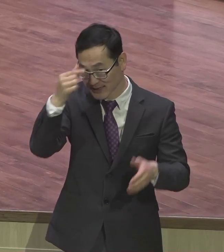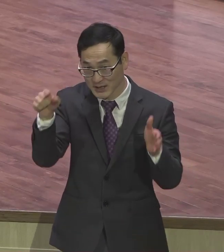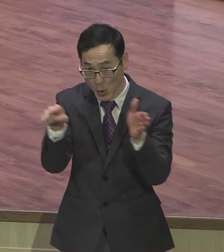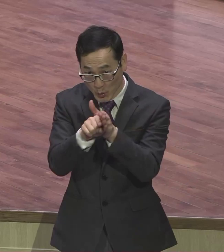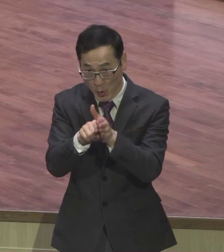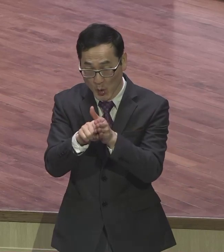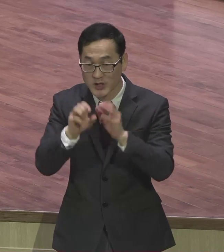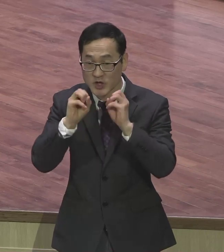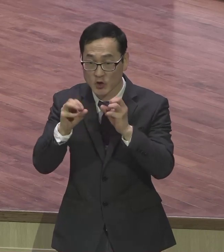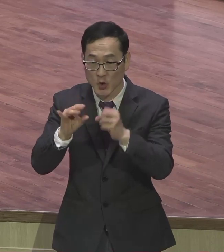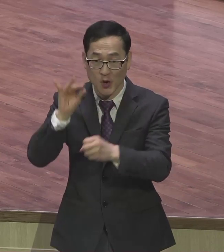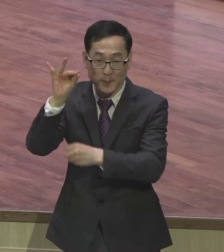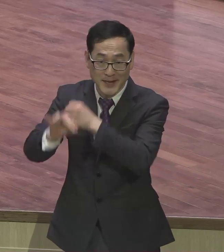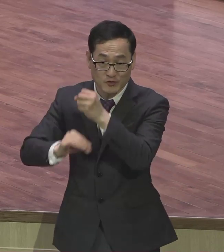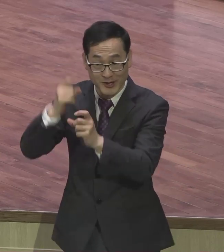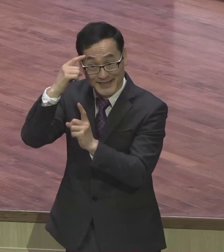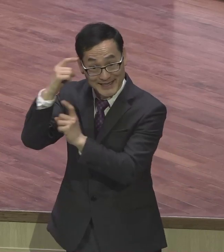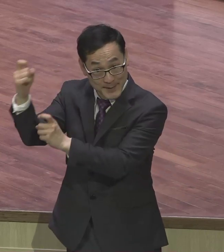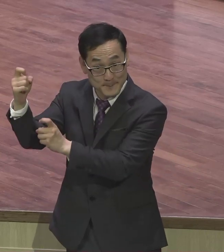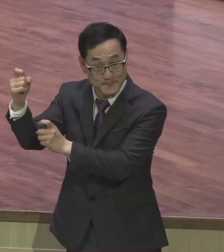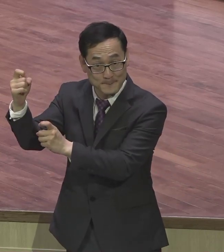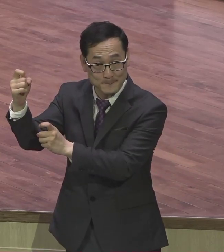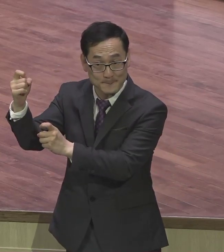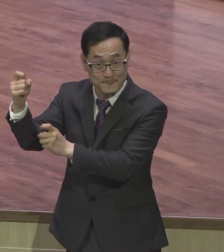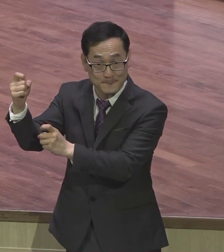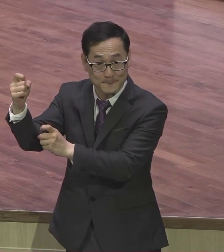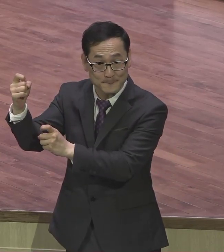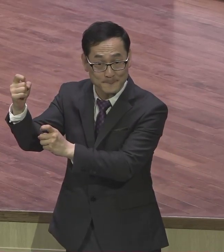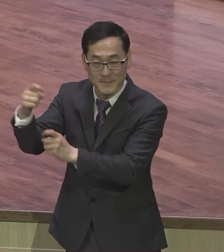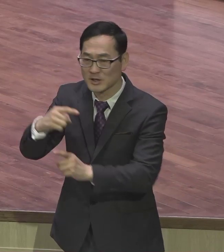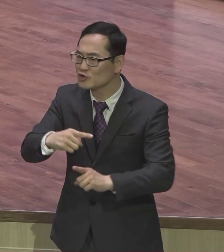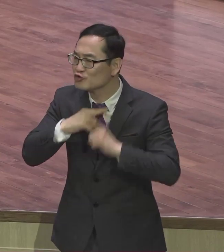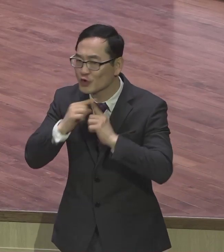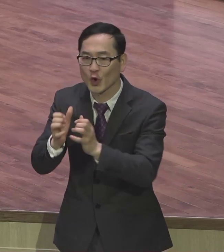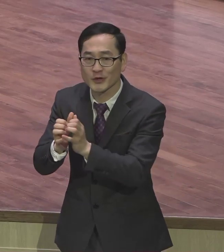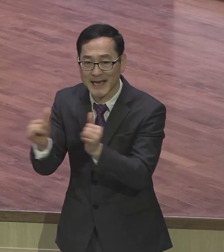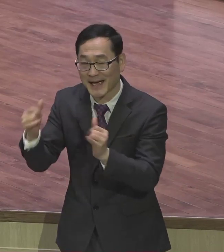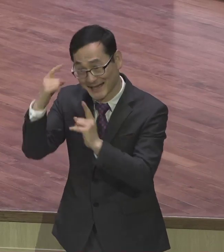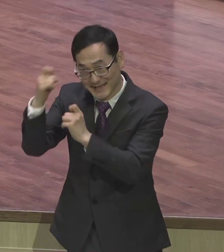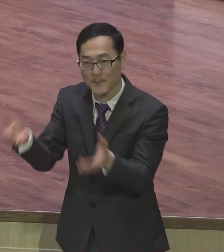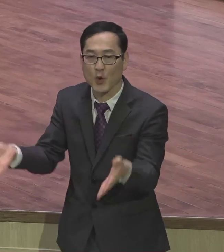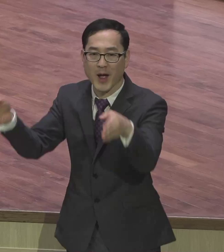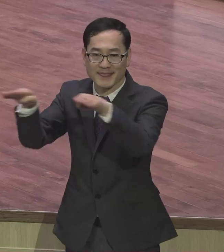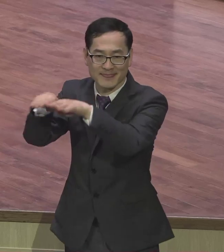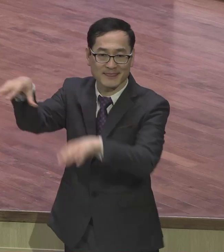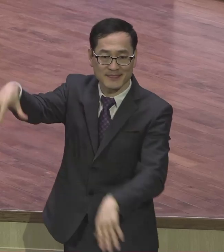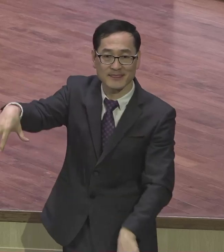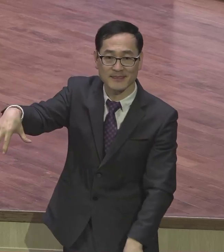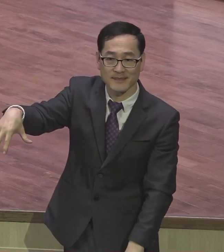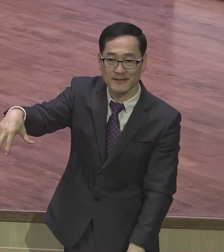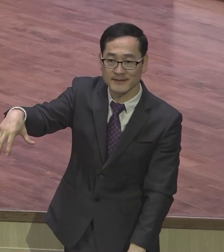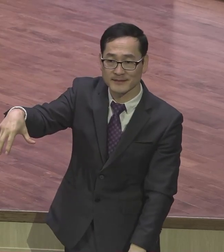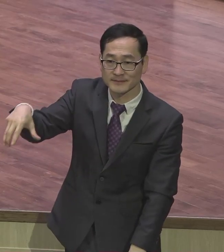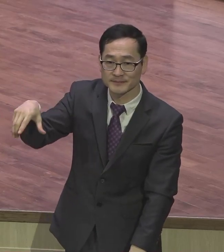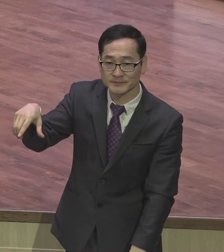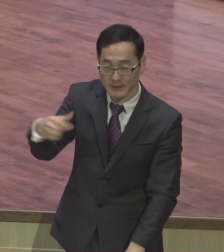기념하기 위해 세워진 한국 기독교 순교자 기념관이 있습니다 우리 기독교는요 우리나라에는